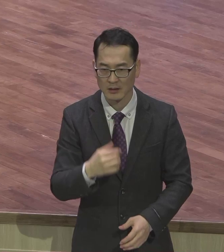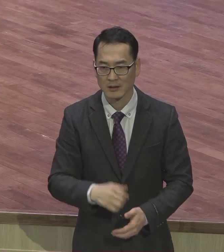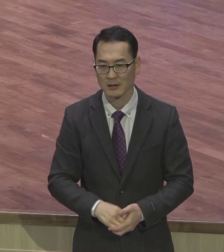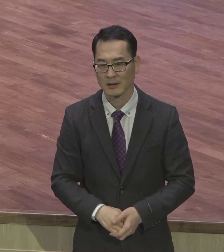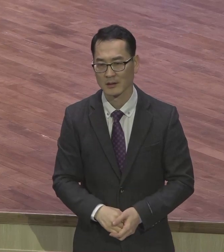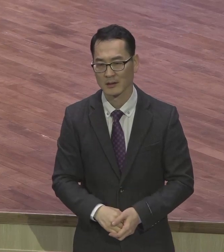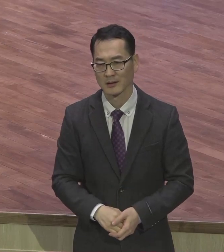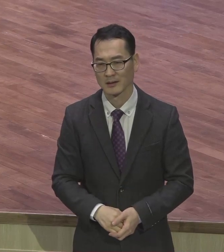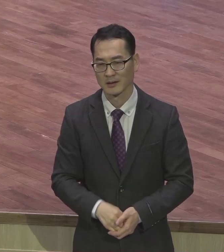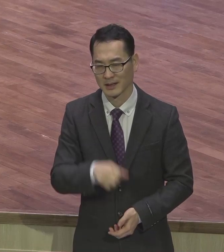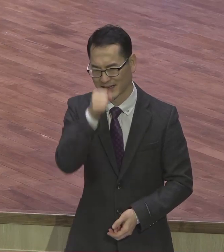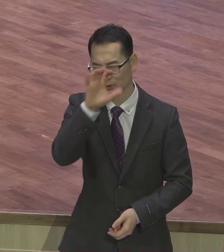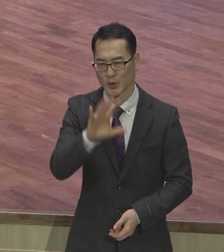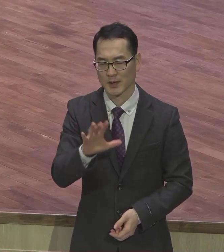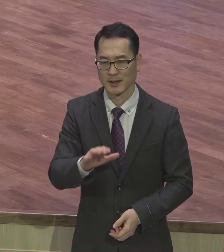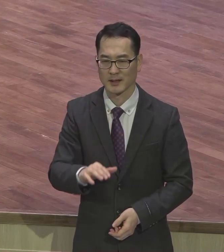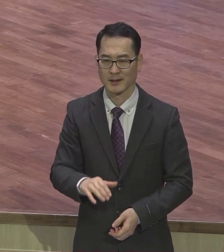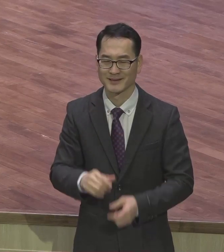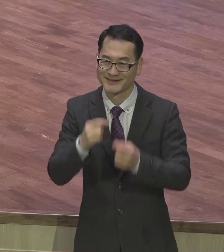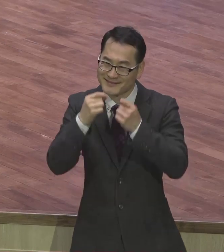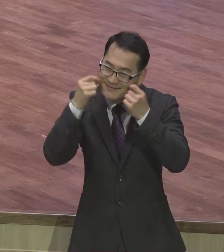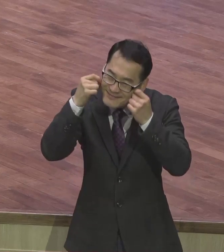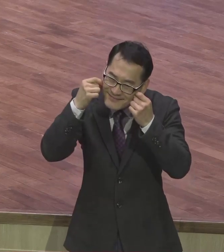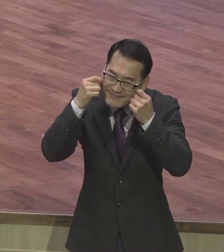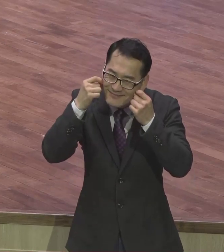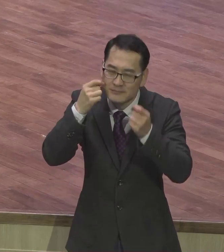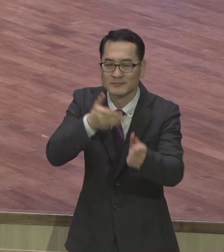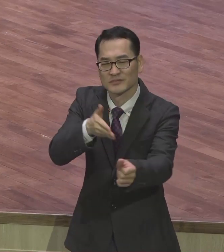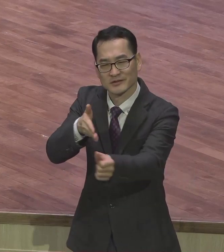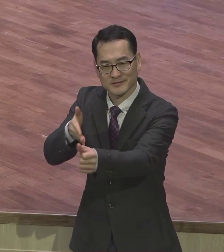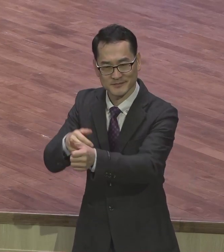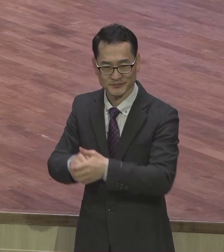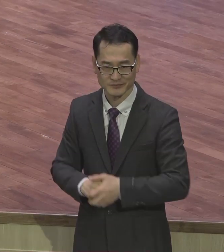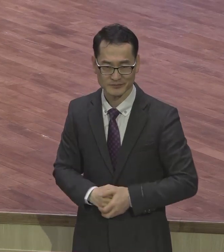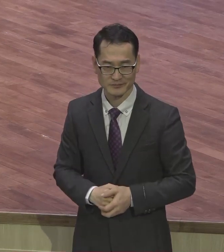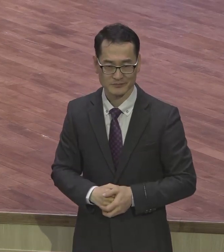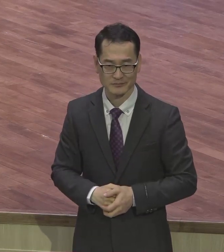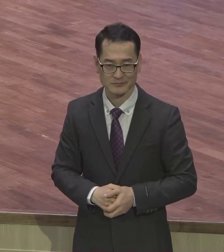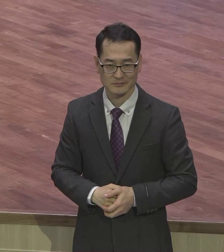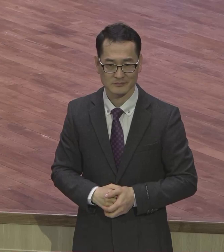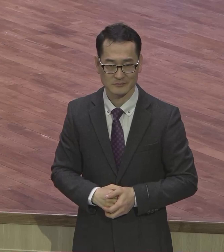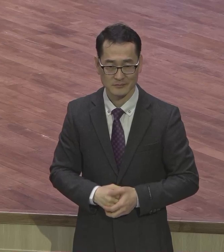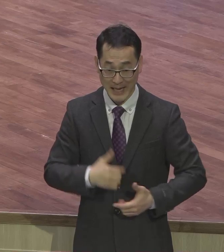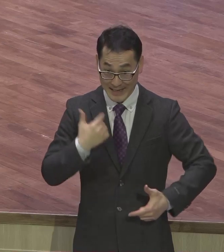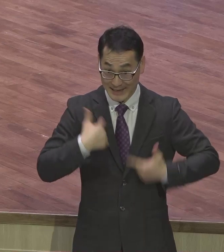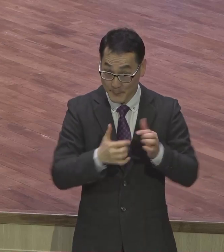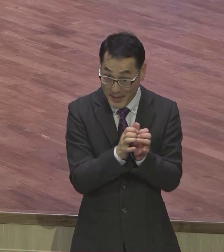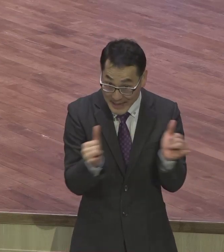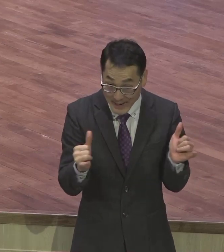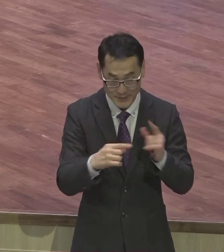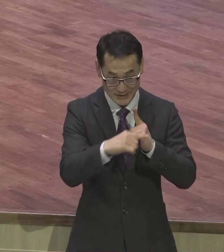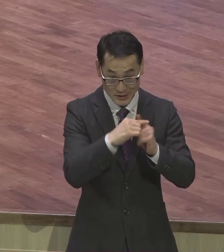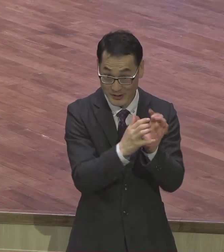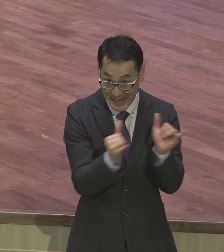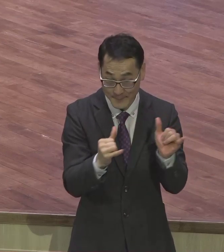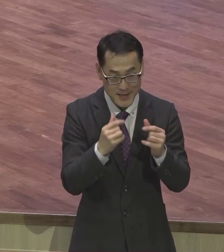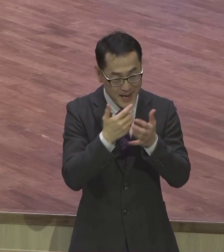여러분 기뻐하는 사람들 긍정적인 사람 감사하는 사람 옆에 자꾸 가고 싶잖아요 확